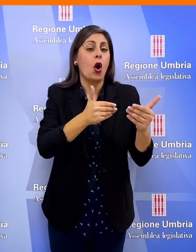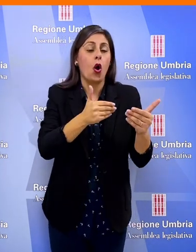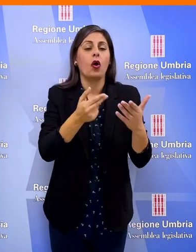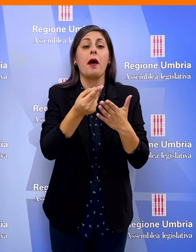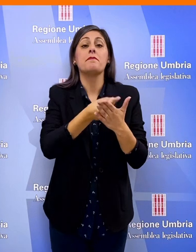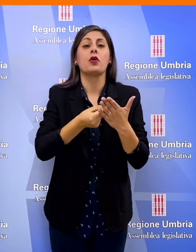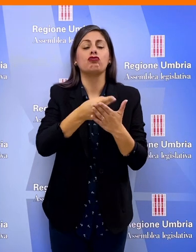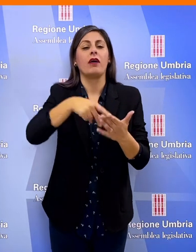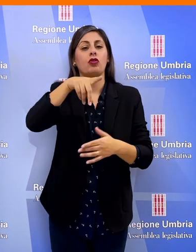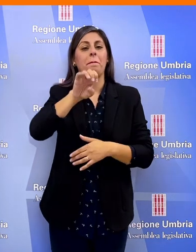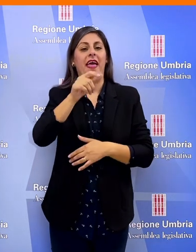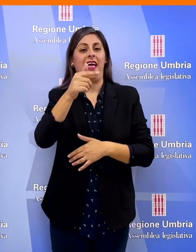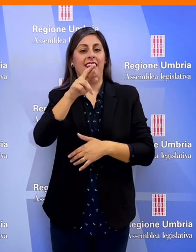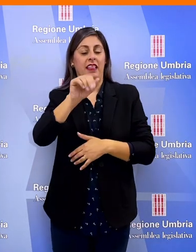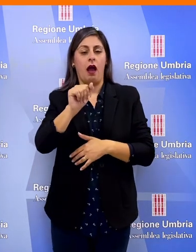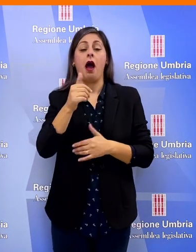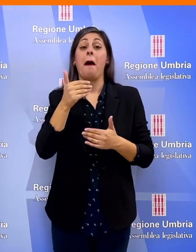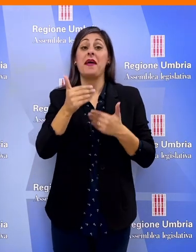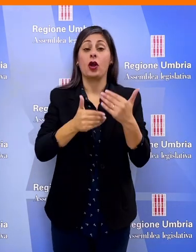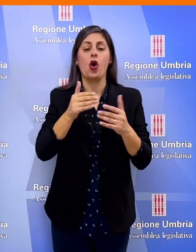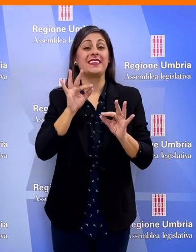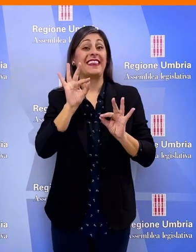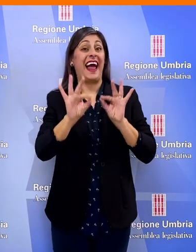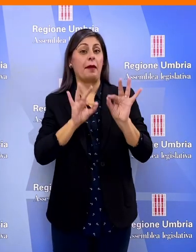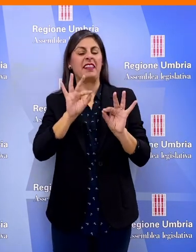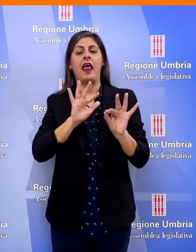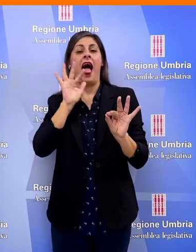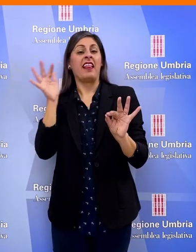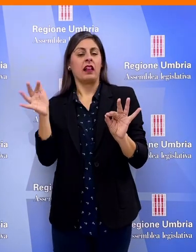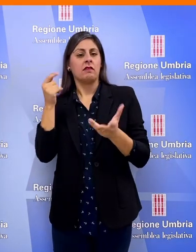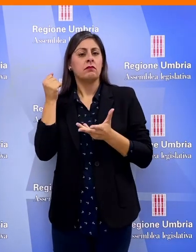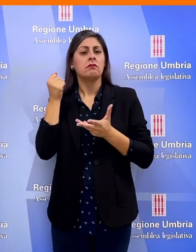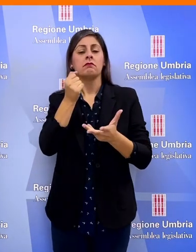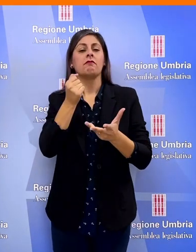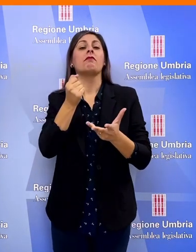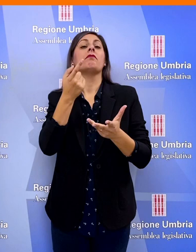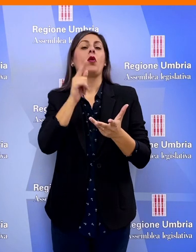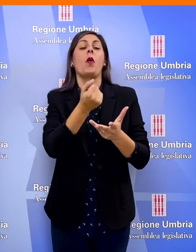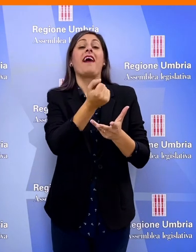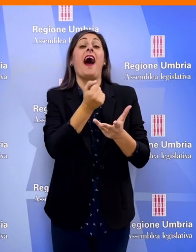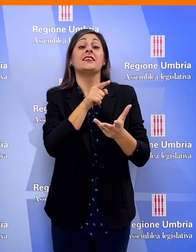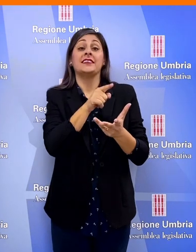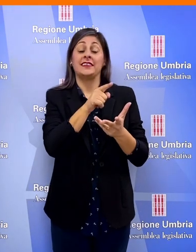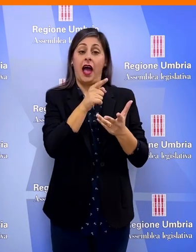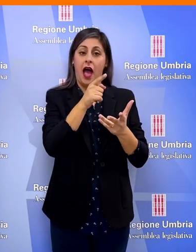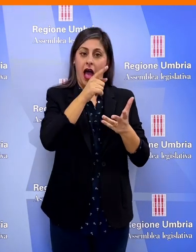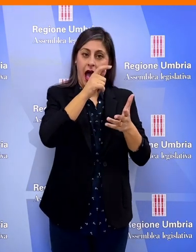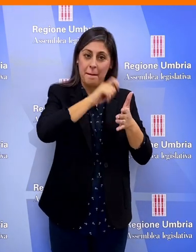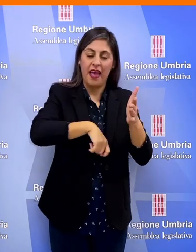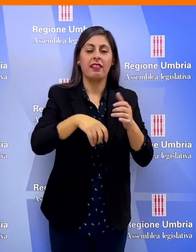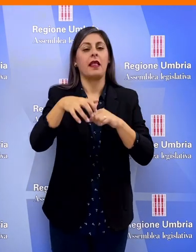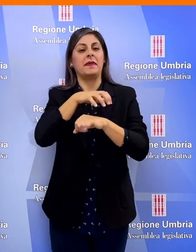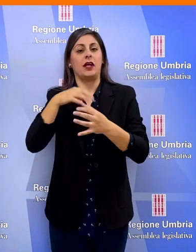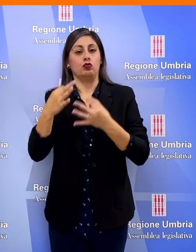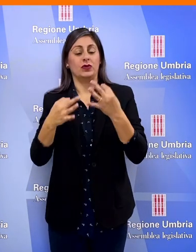del progetto PETRA percorsi trattamentali alternativi finanziato dalla Cassa delle Ammende e Ministero della Giustizia